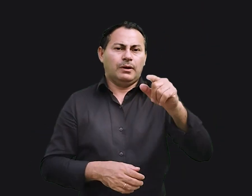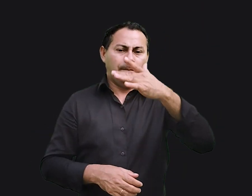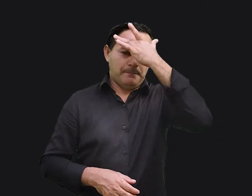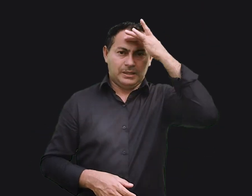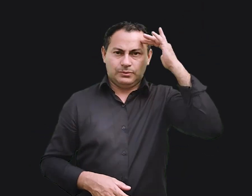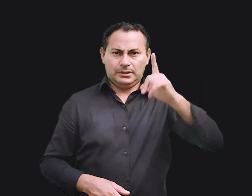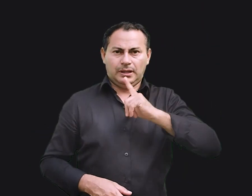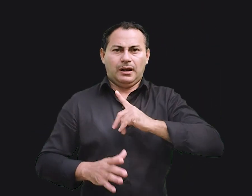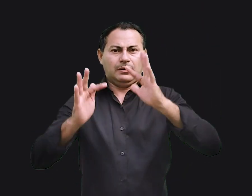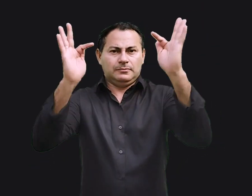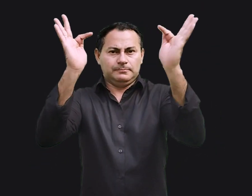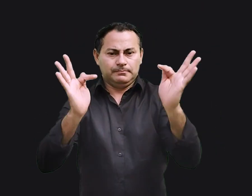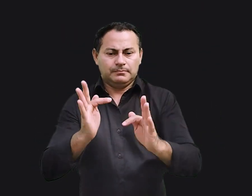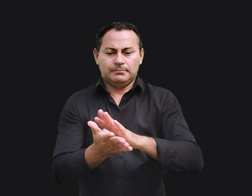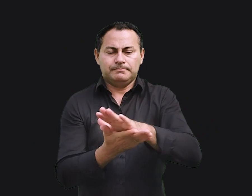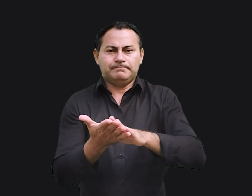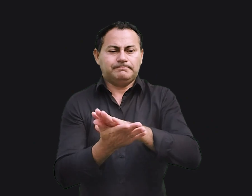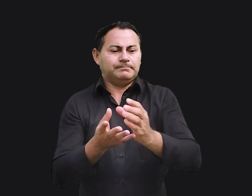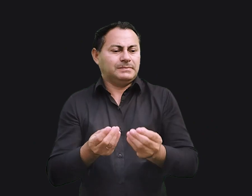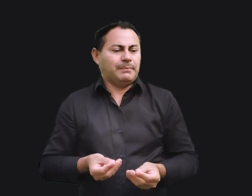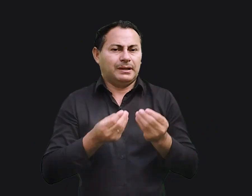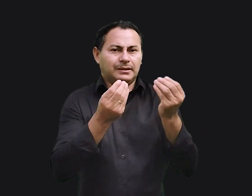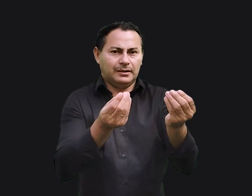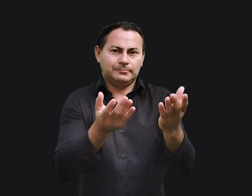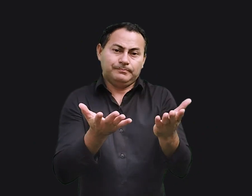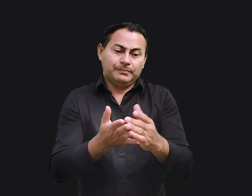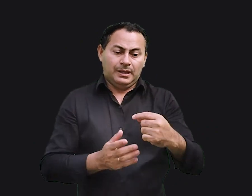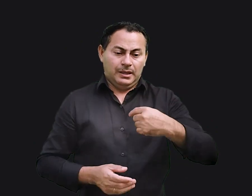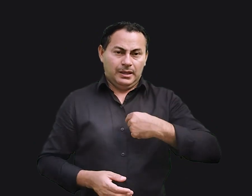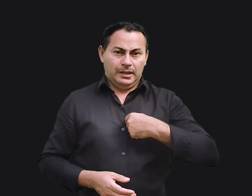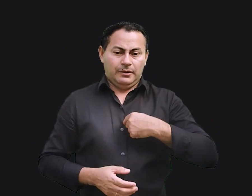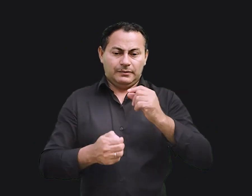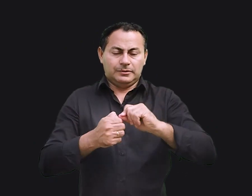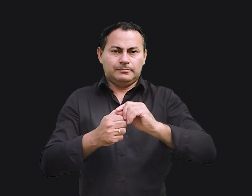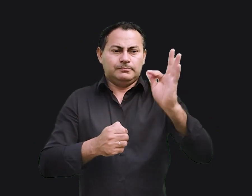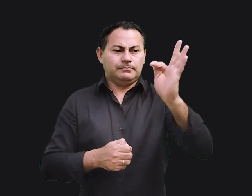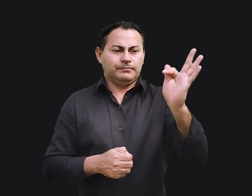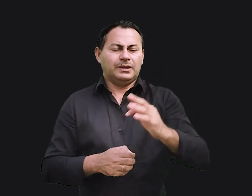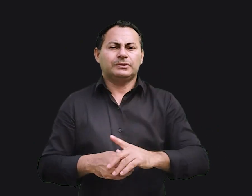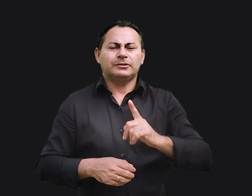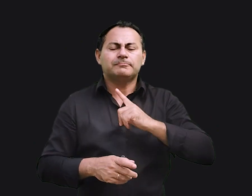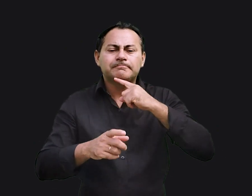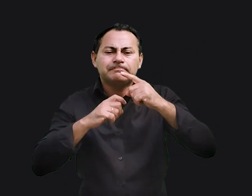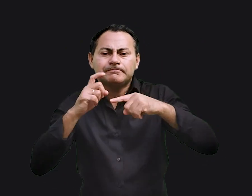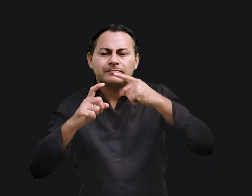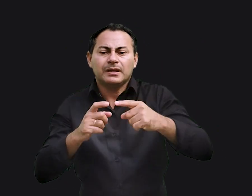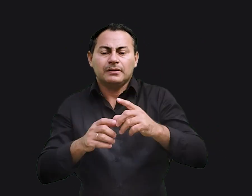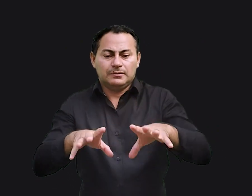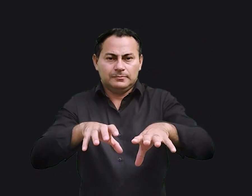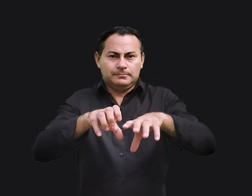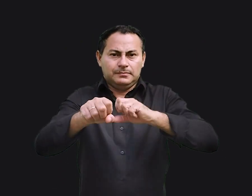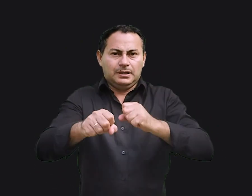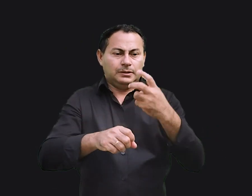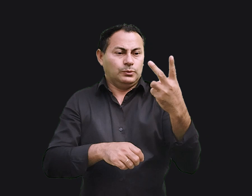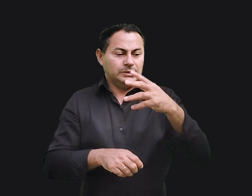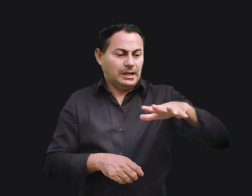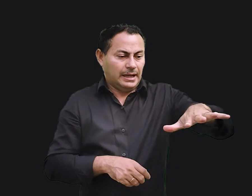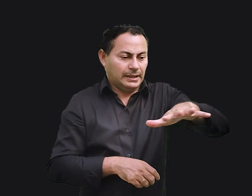será a pessoa que terá felicidade para dar. Quando eu estava na faculdade, tinha uma dúvida. Estava me formando em duas áreas,